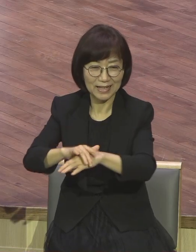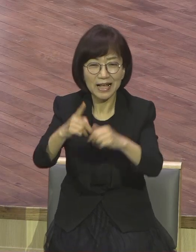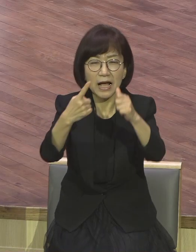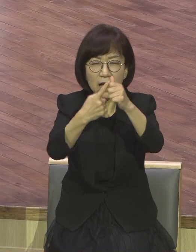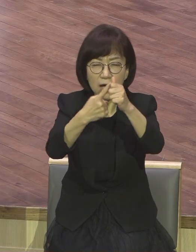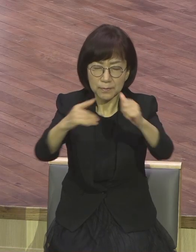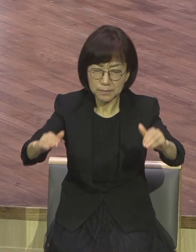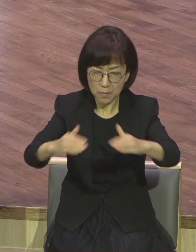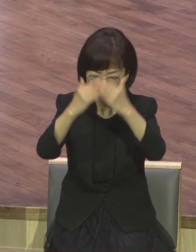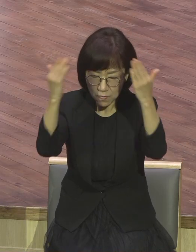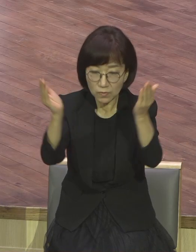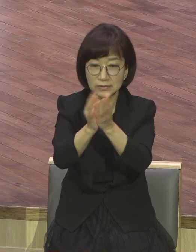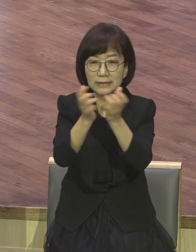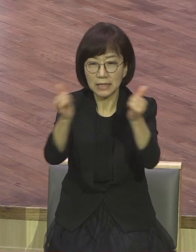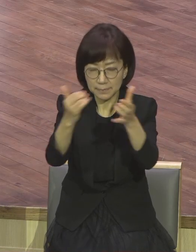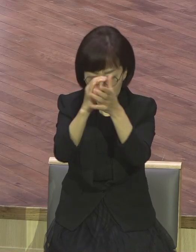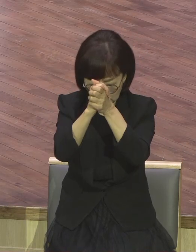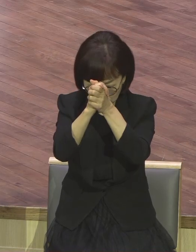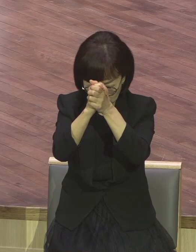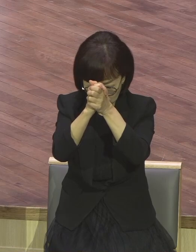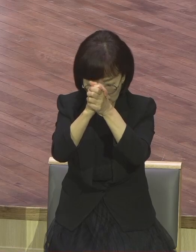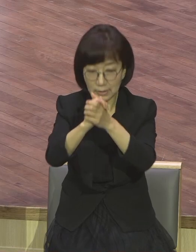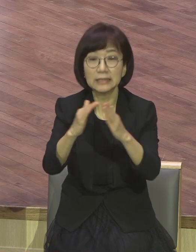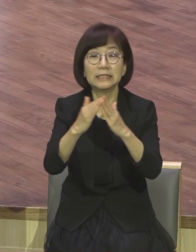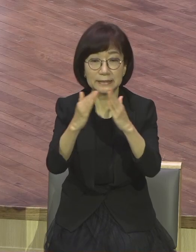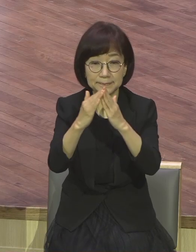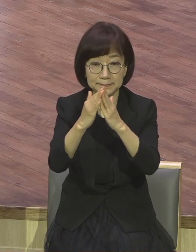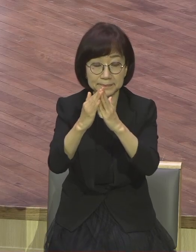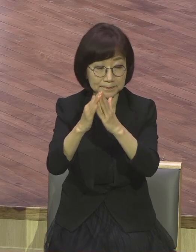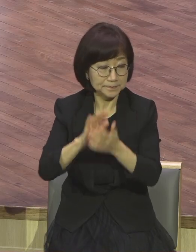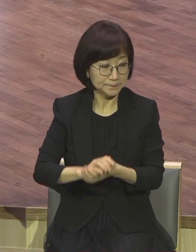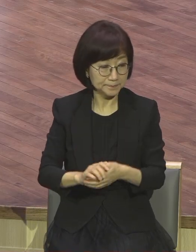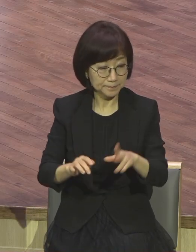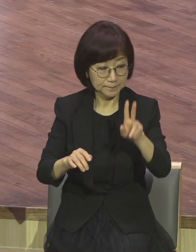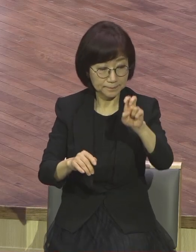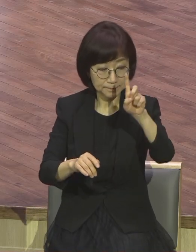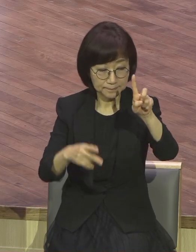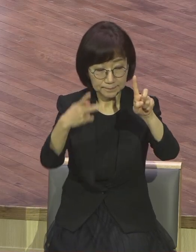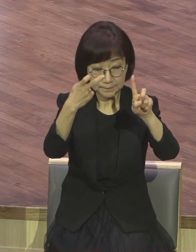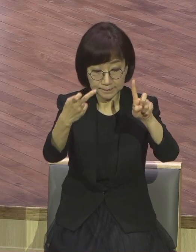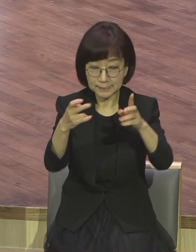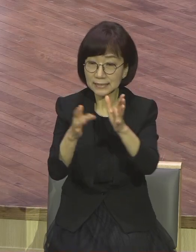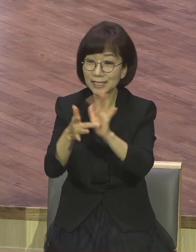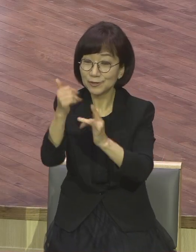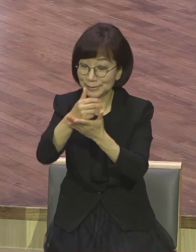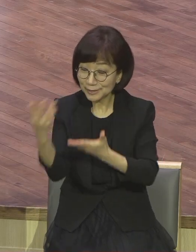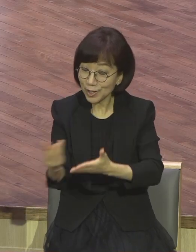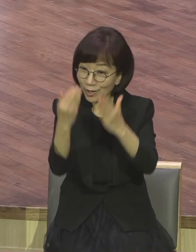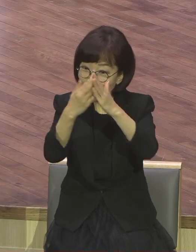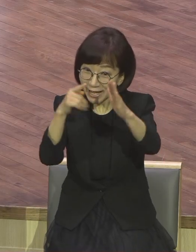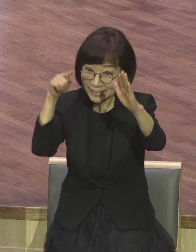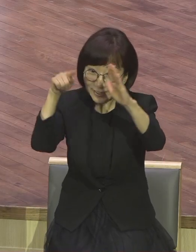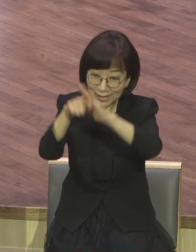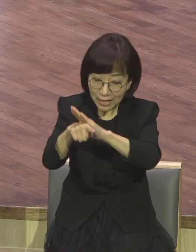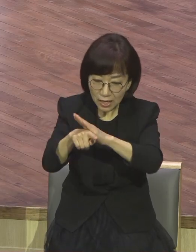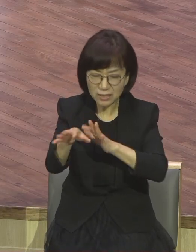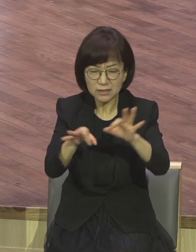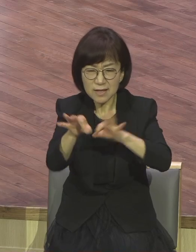12절 봅니다. 예수께서 성전에 들어가서 성전 안에서 매매하는 모든 사람들을